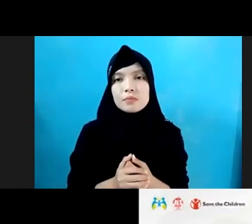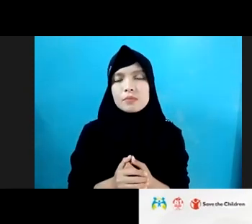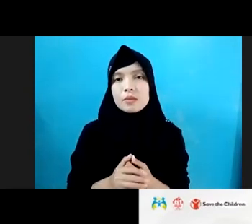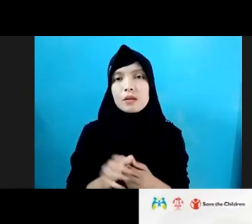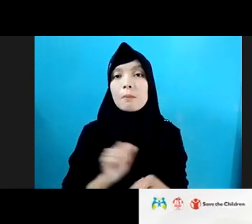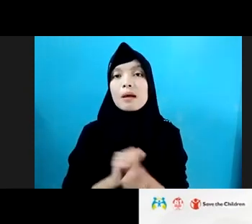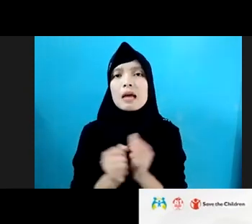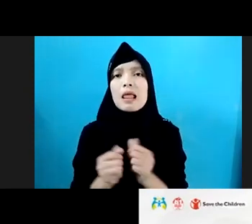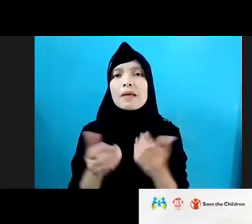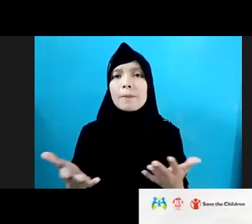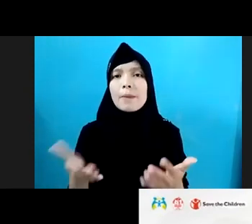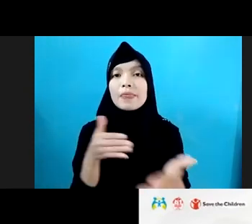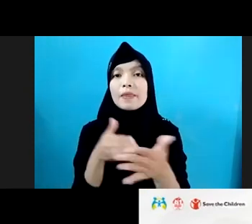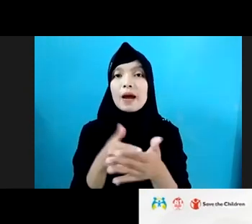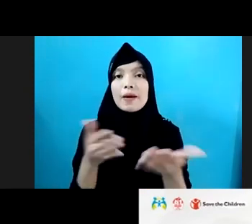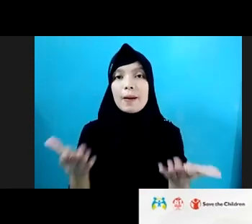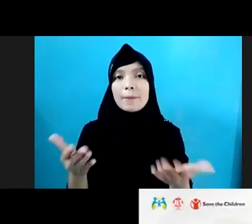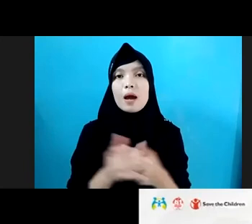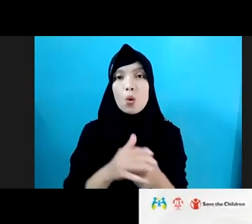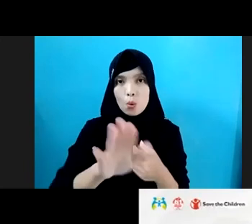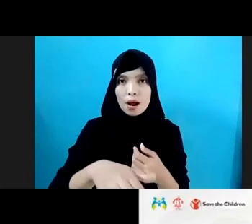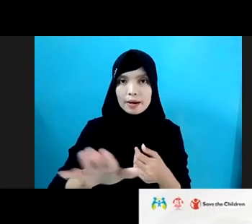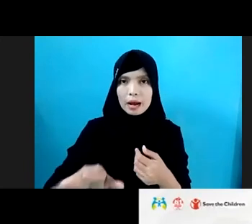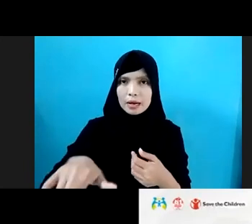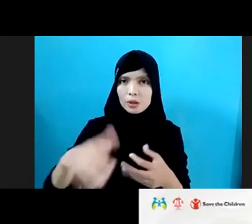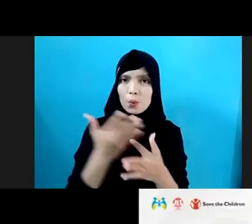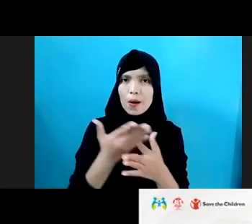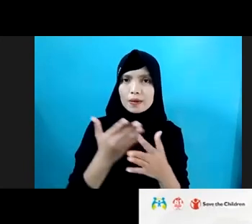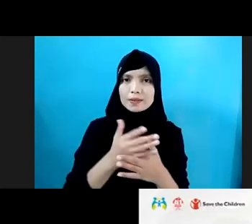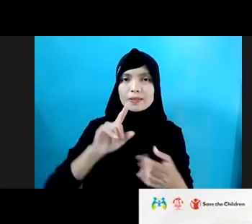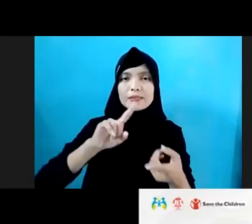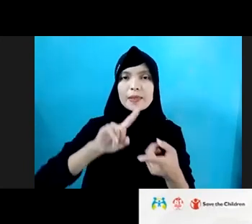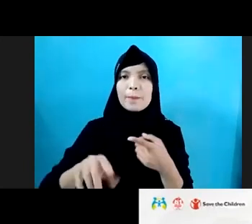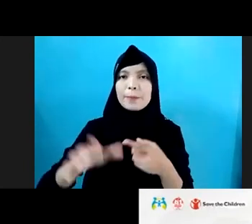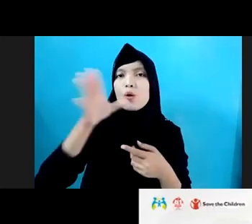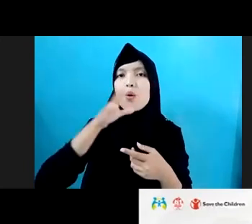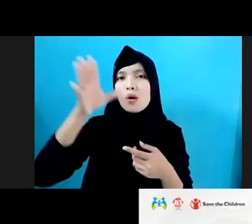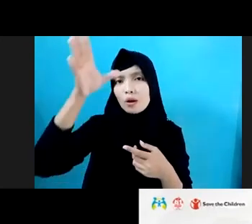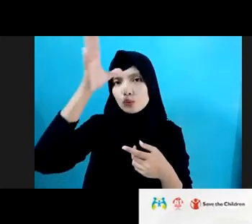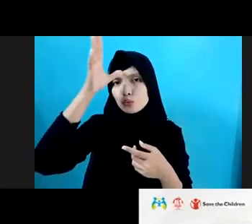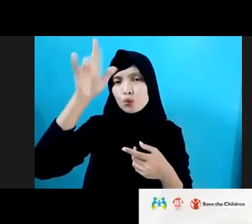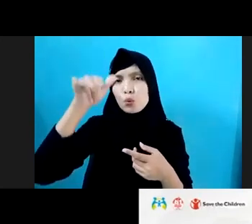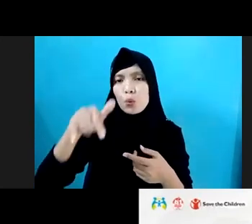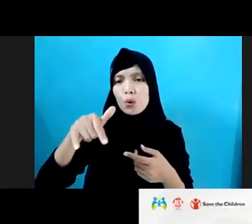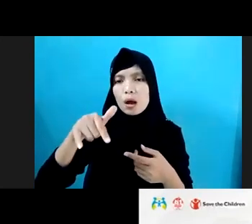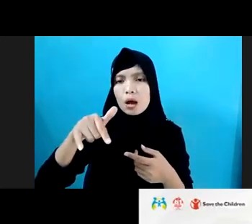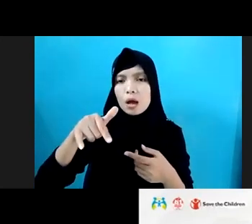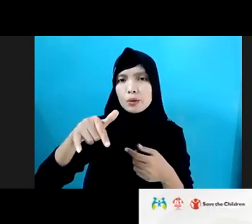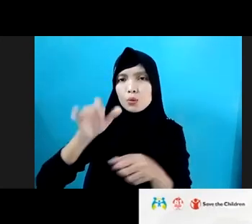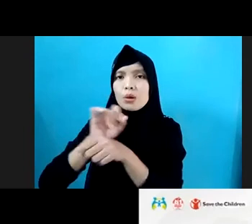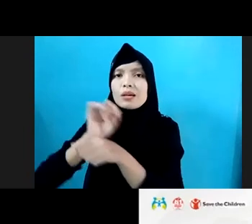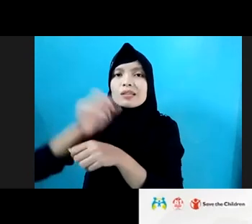adalah tantangannya anak-anak itu akses, tetapi kebanyakan orang tua di wilayah-wilayah ini pergi bekerja yang jauh.